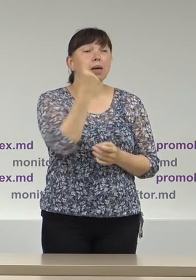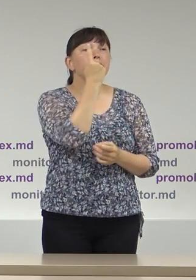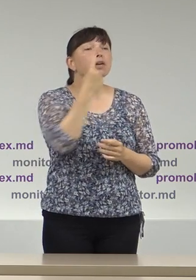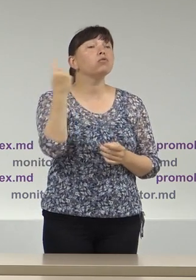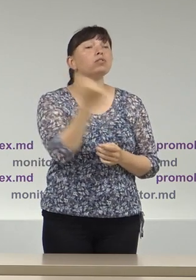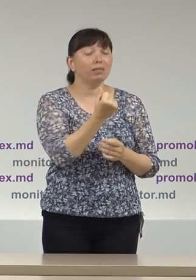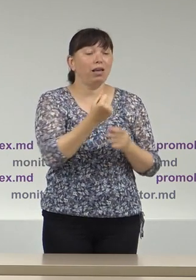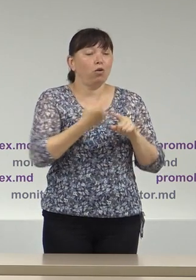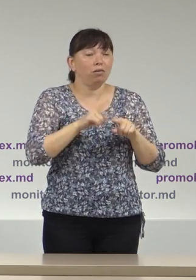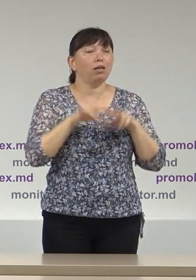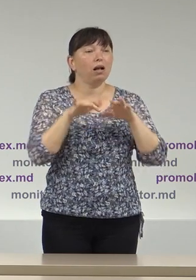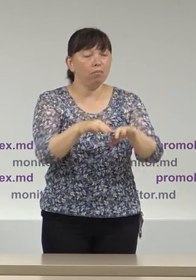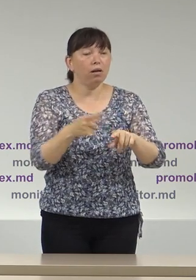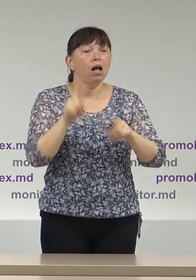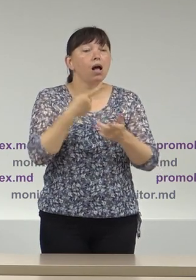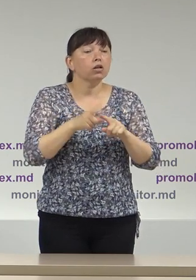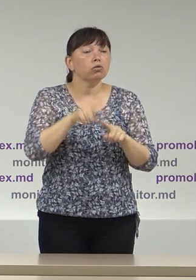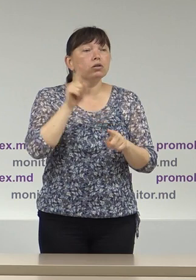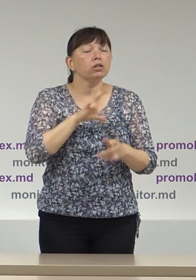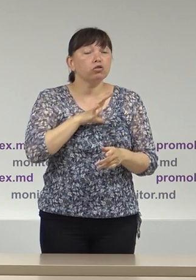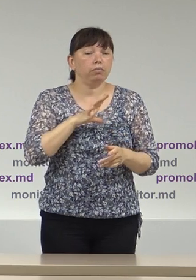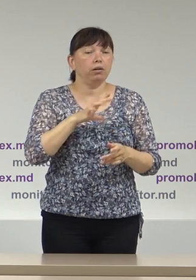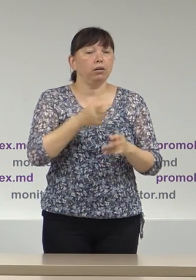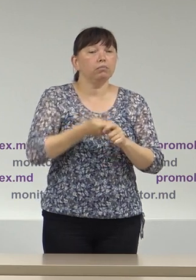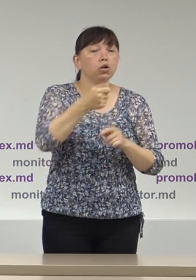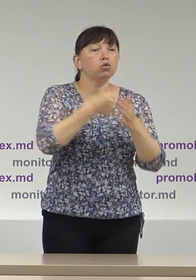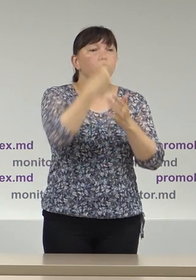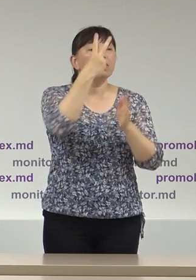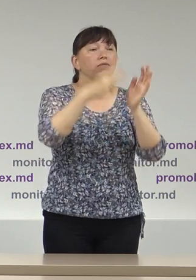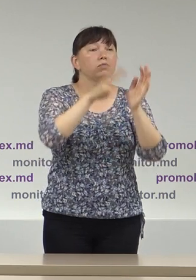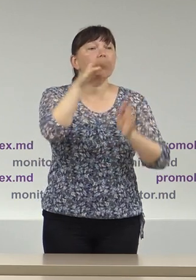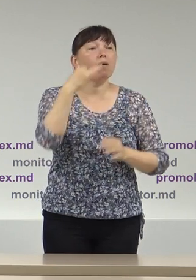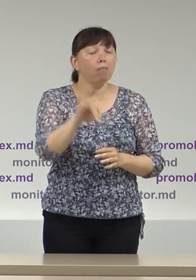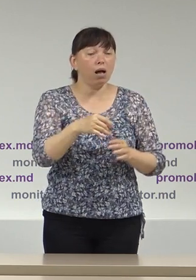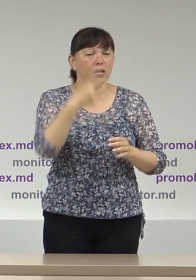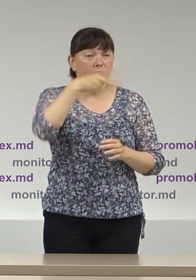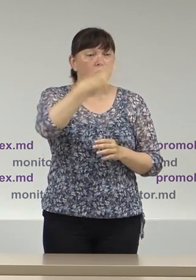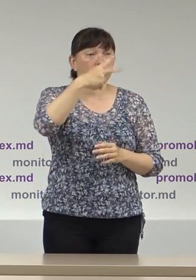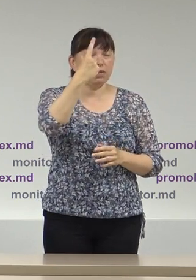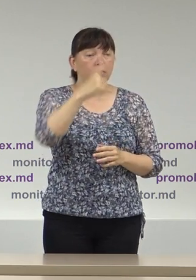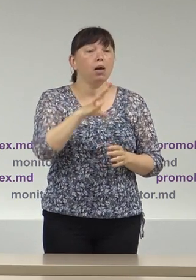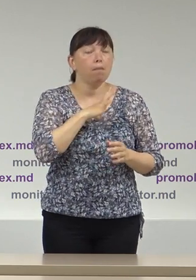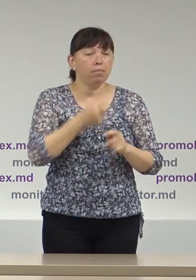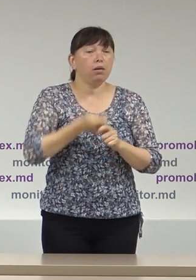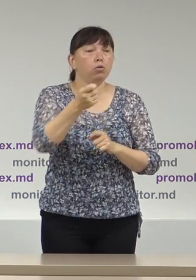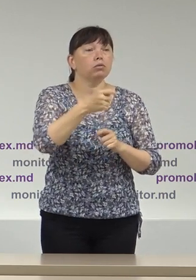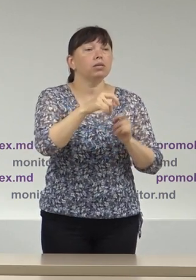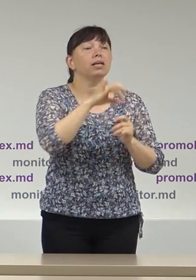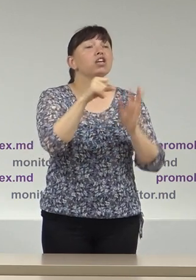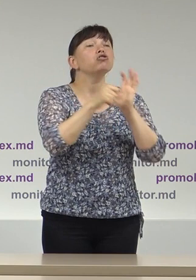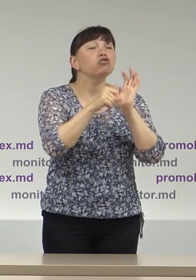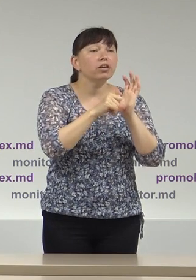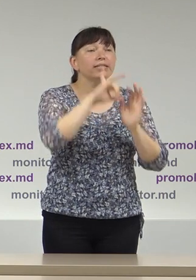de campanie care urmau a fi depuse până la 28 mai 2021 au fost depuse de șase concurenți din opt